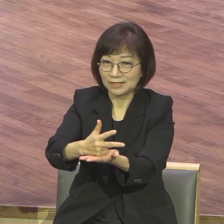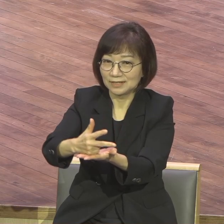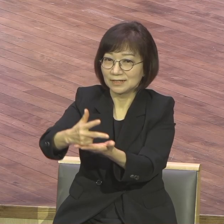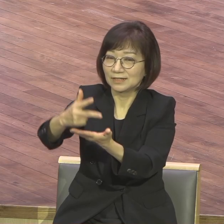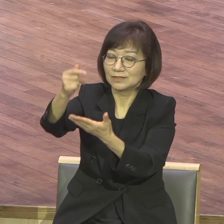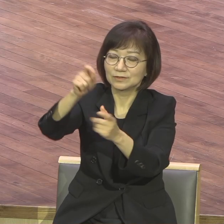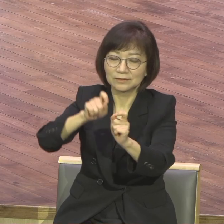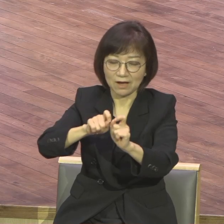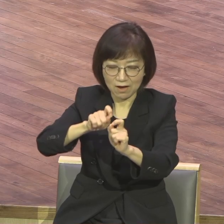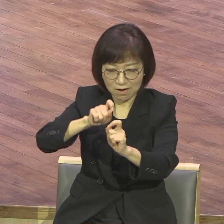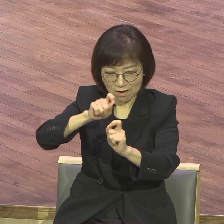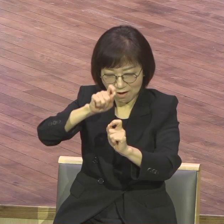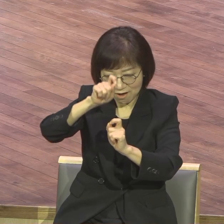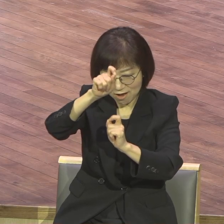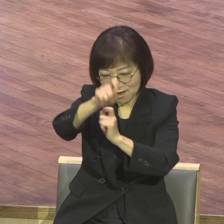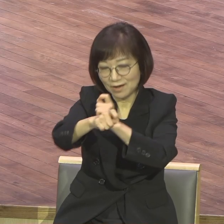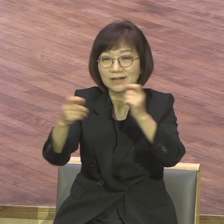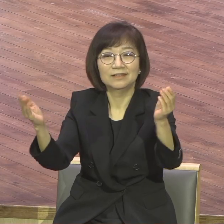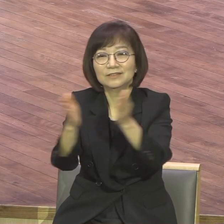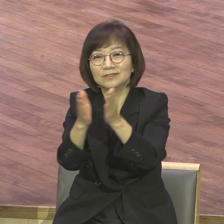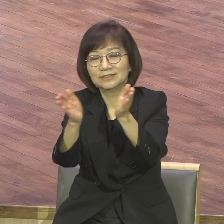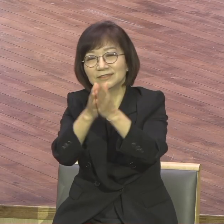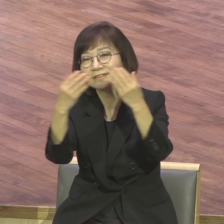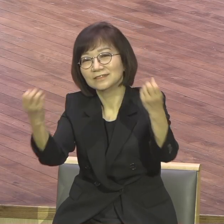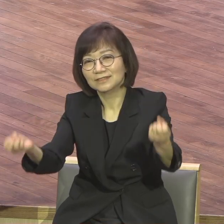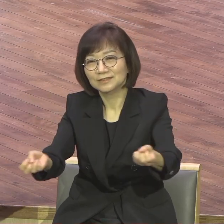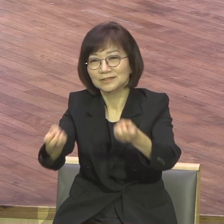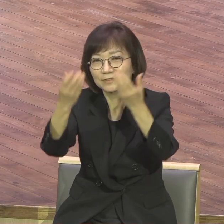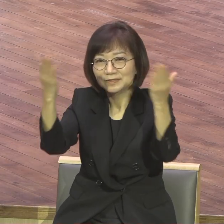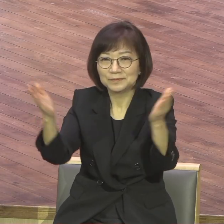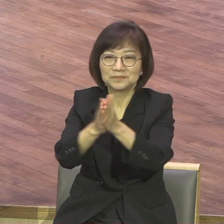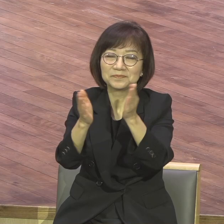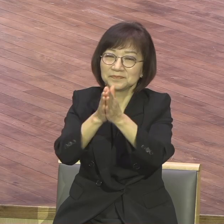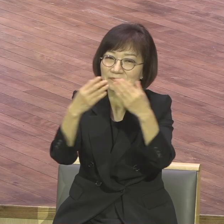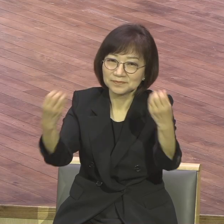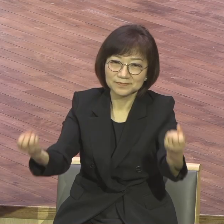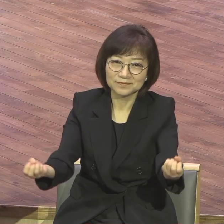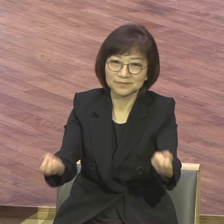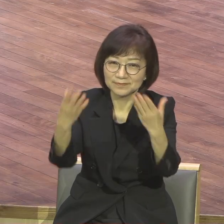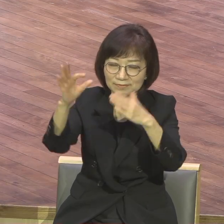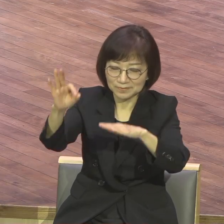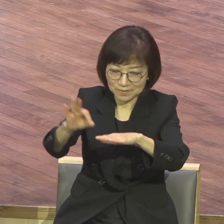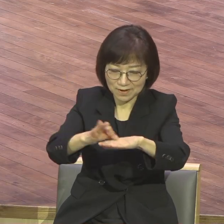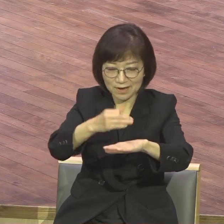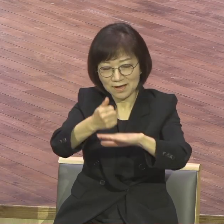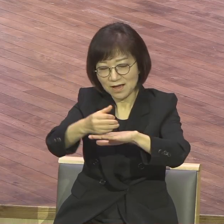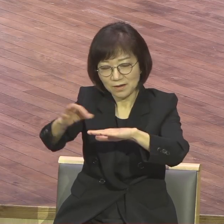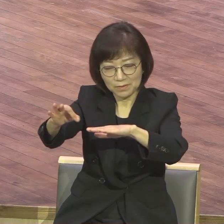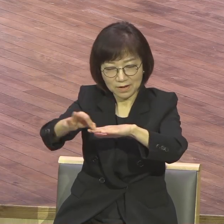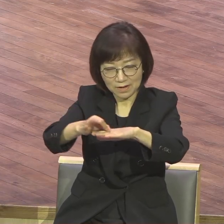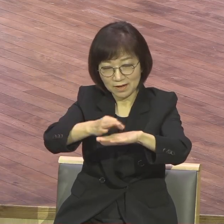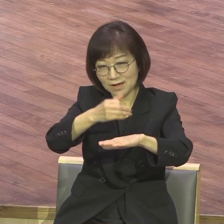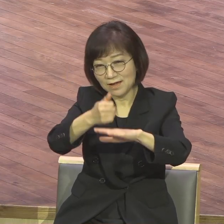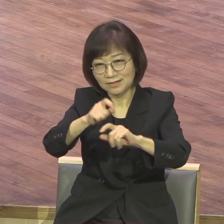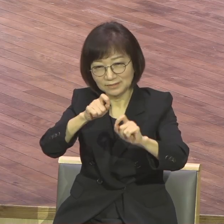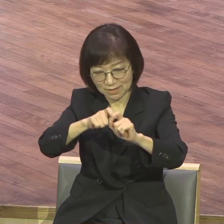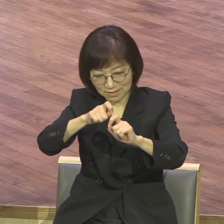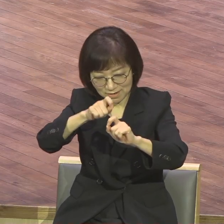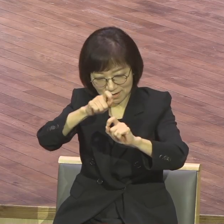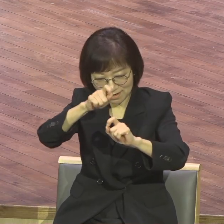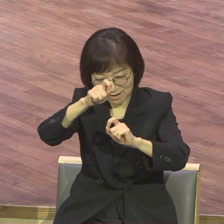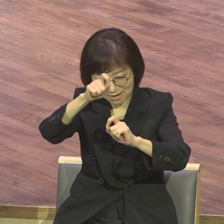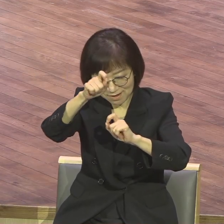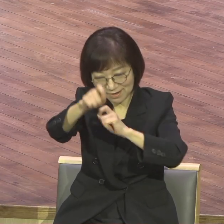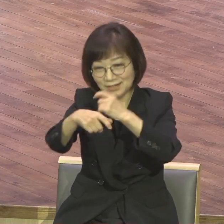신가